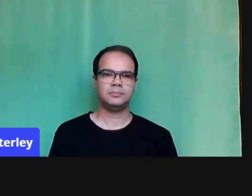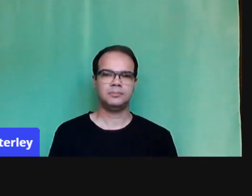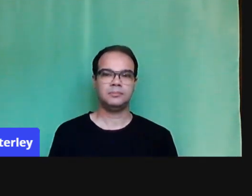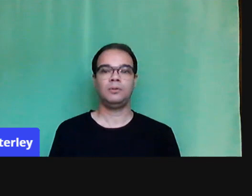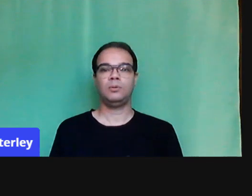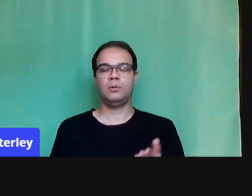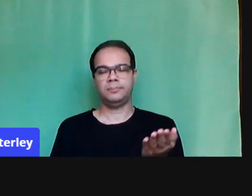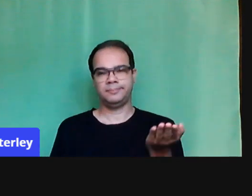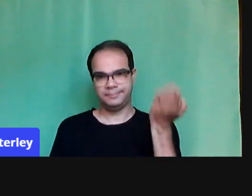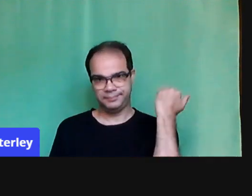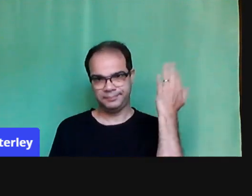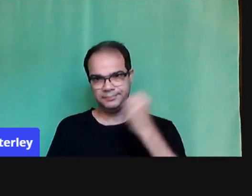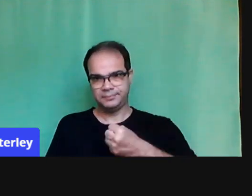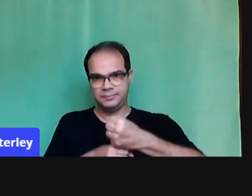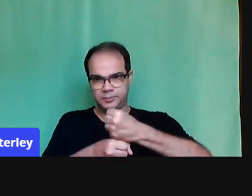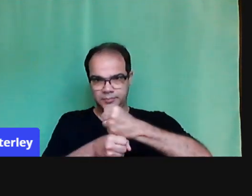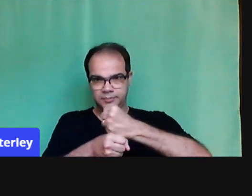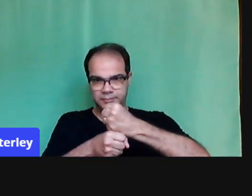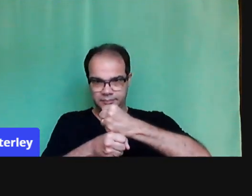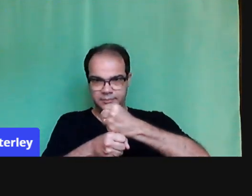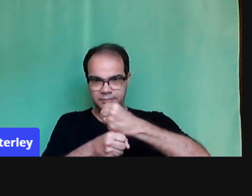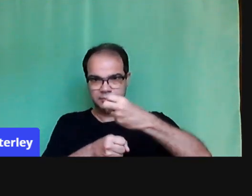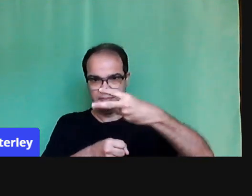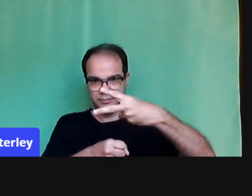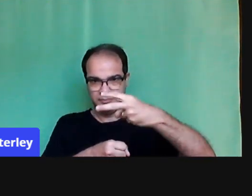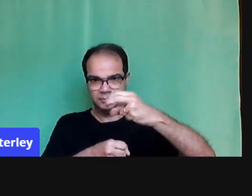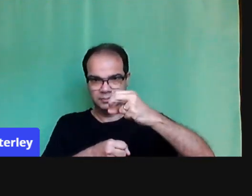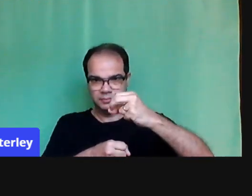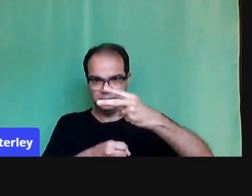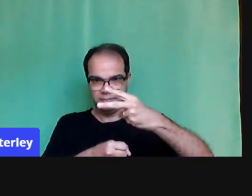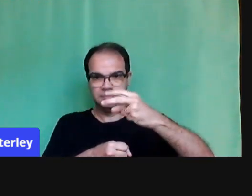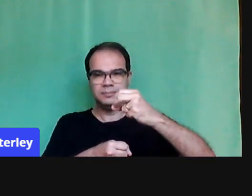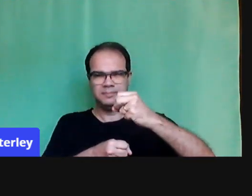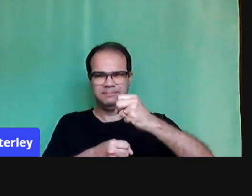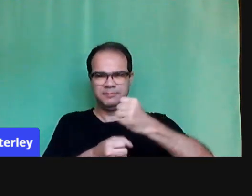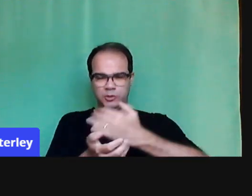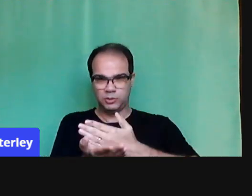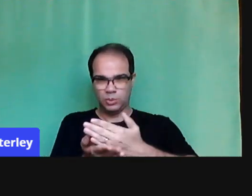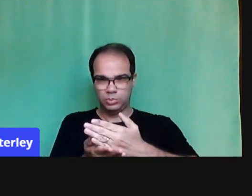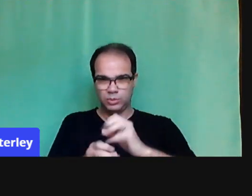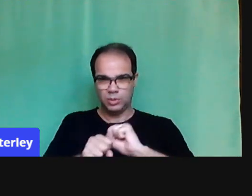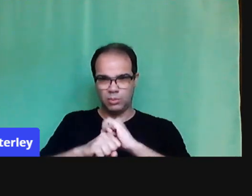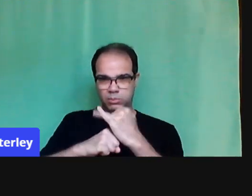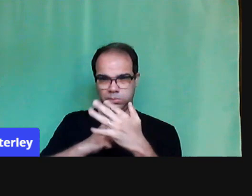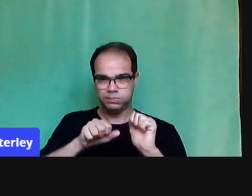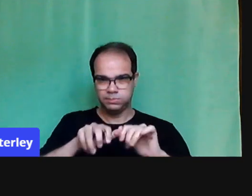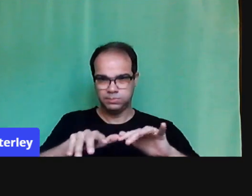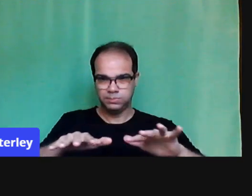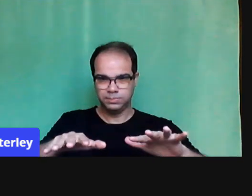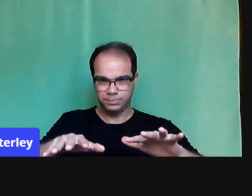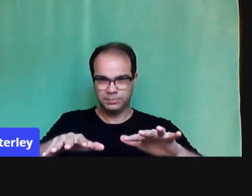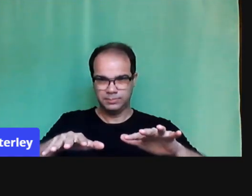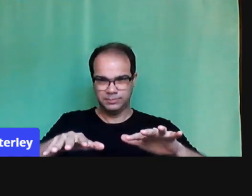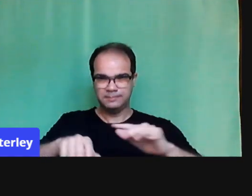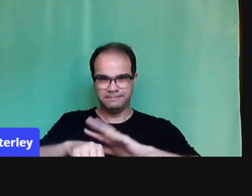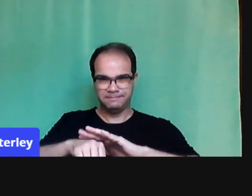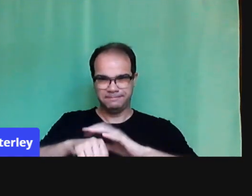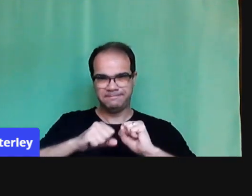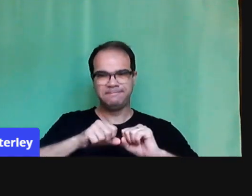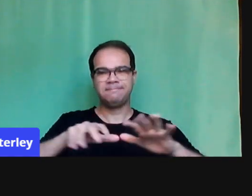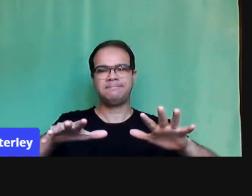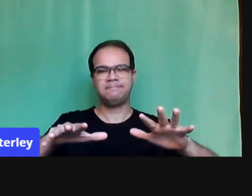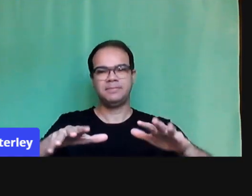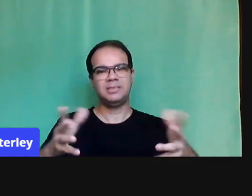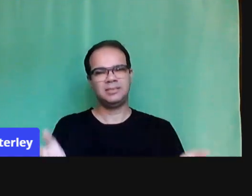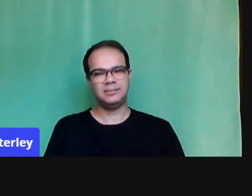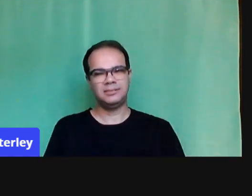passado, em março do ano passado, pela pandemia, que rompeu esses contatos no universo da